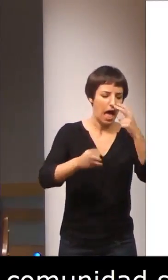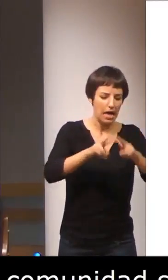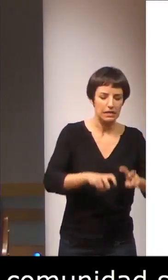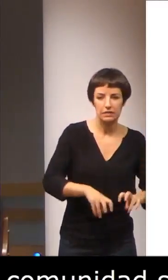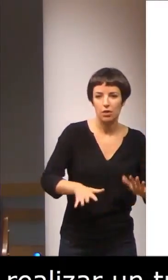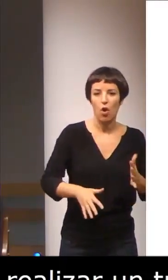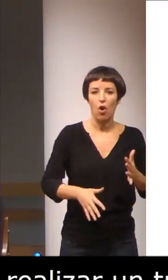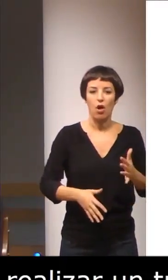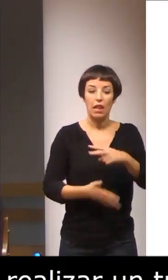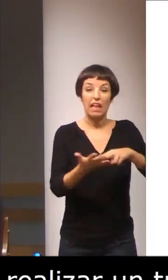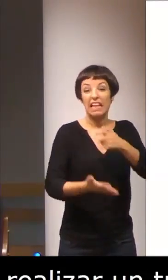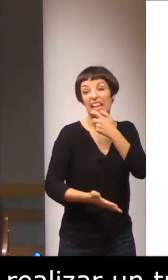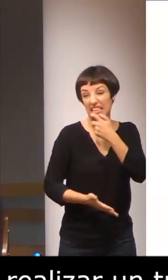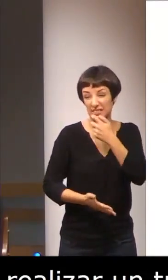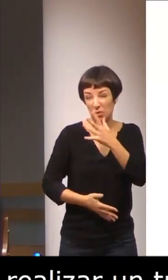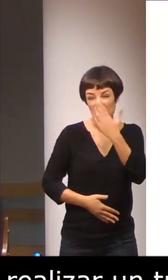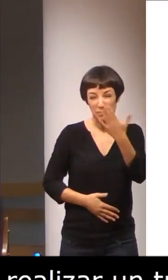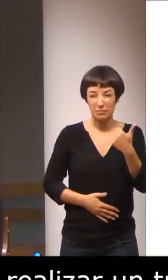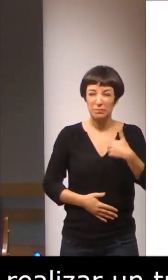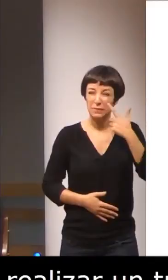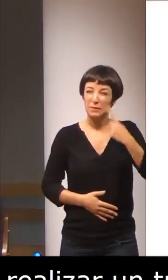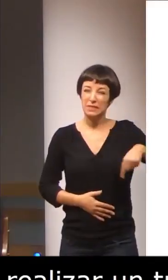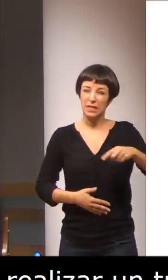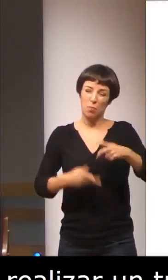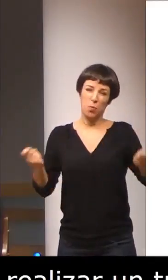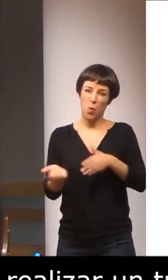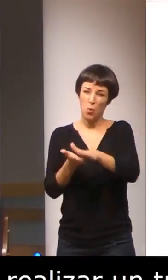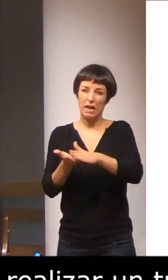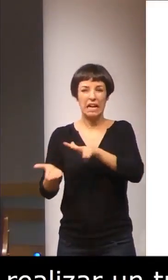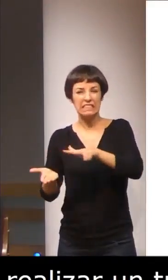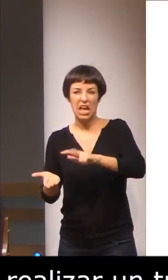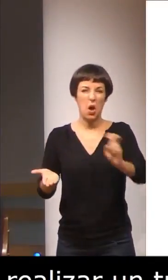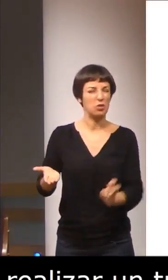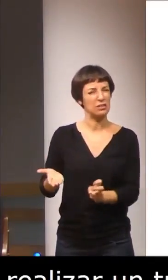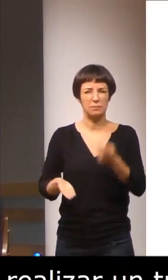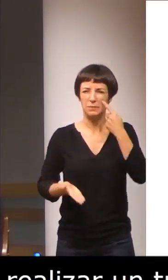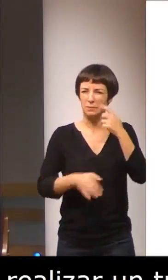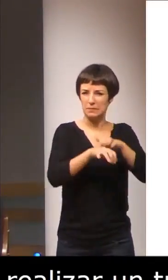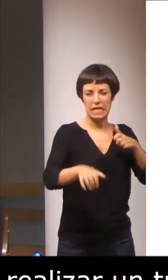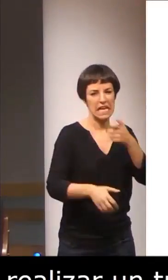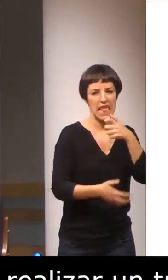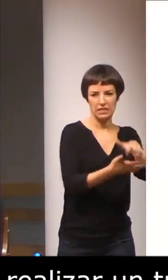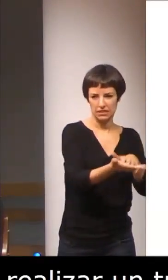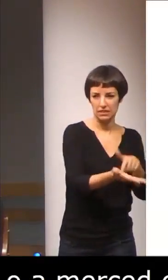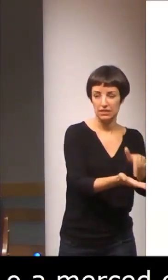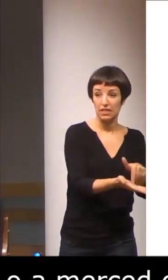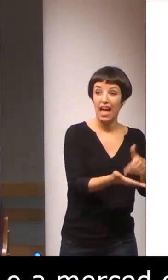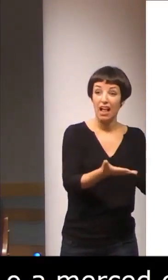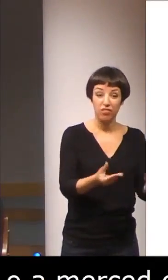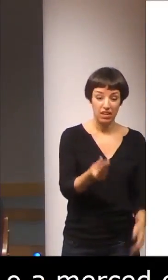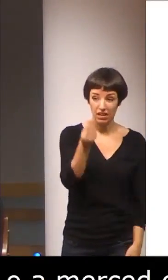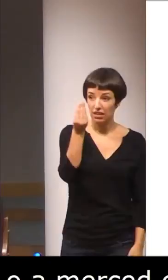porque pocas veces escribimos o publicamos en español o en otras lenguas y todo ese conocimiento